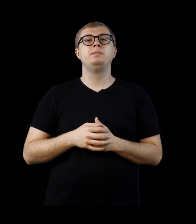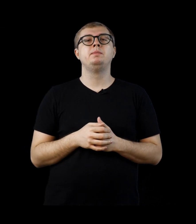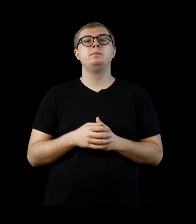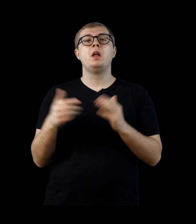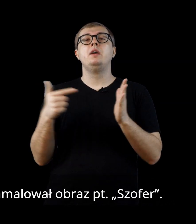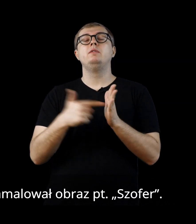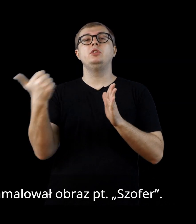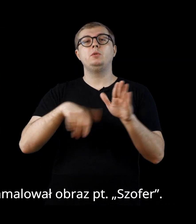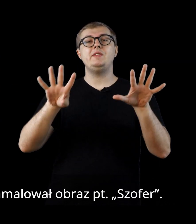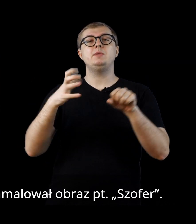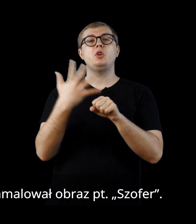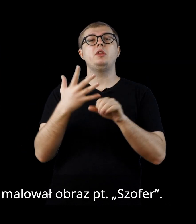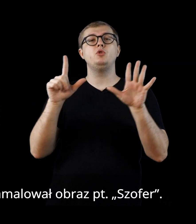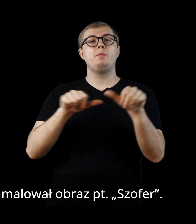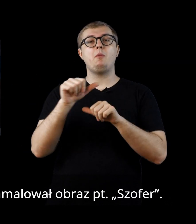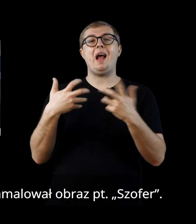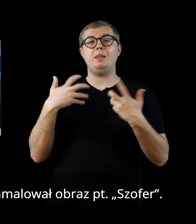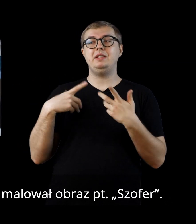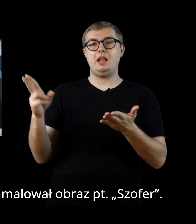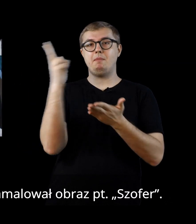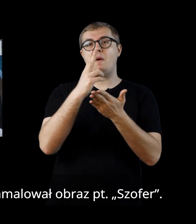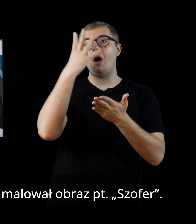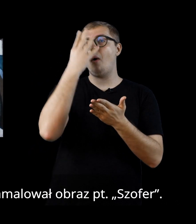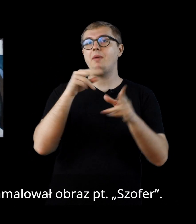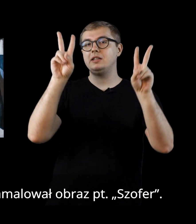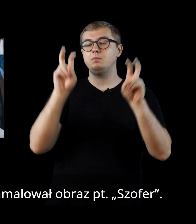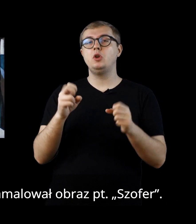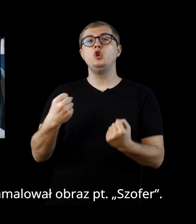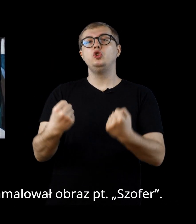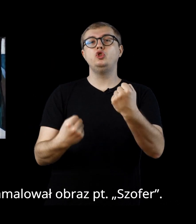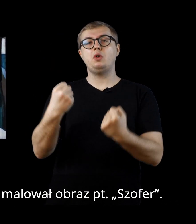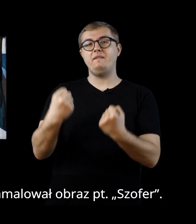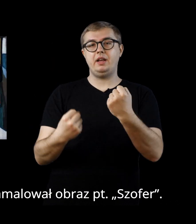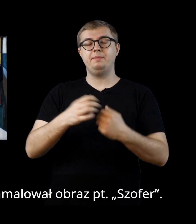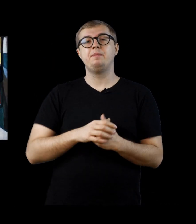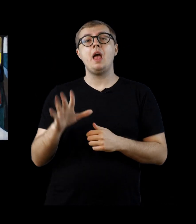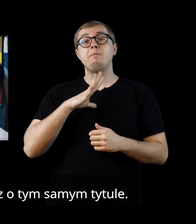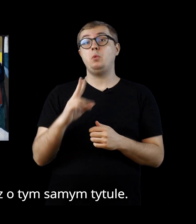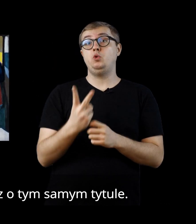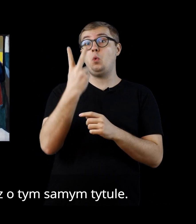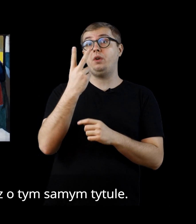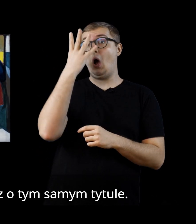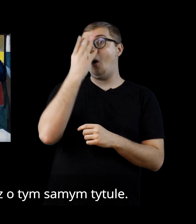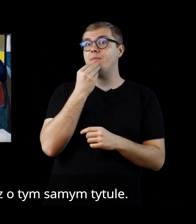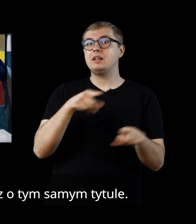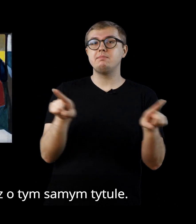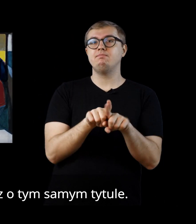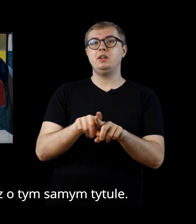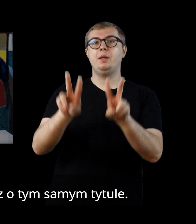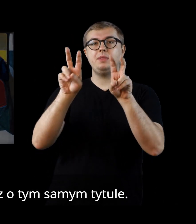W 1957 roku artysta namalował obraz pod tytułem Szofer. Był to drugi obraz o tym samym tytule.